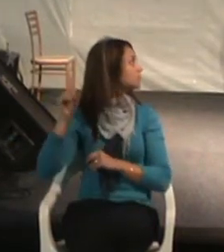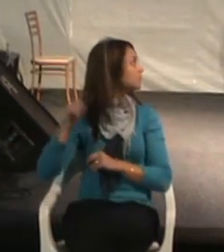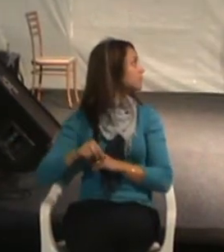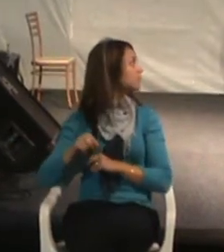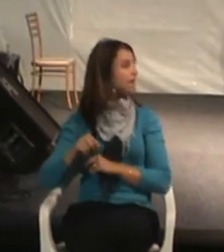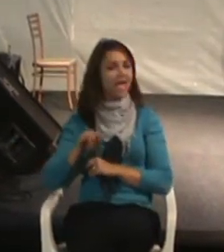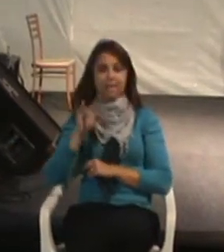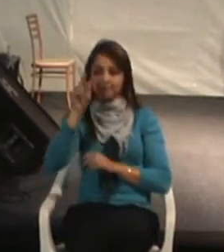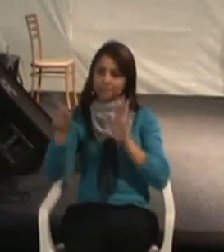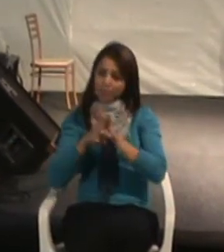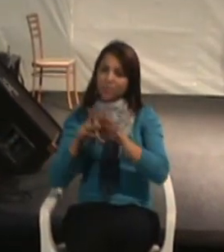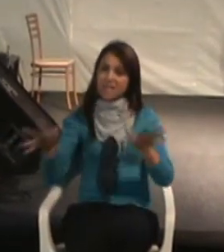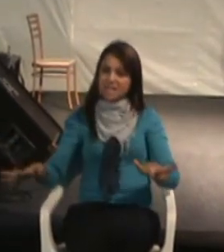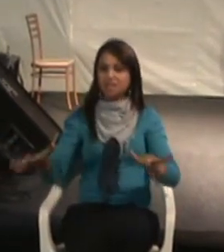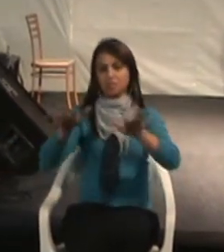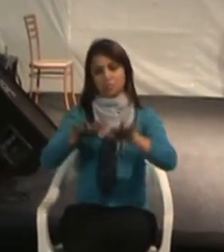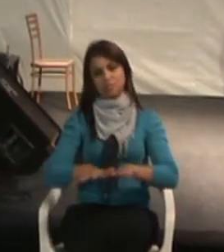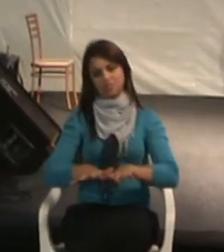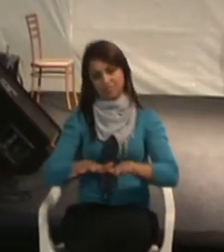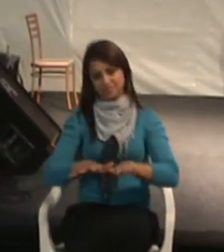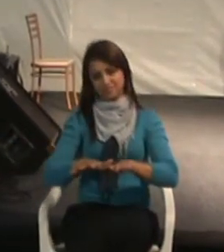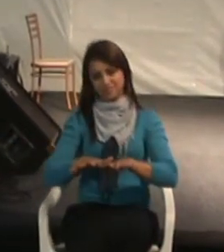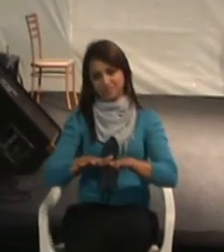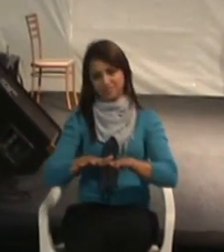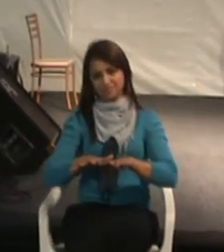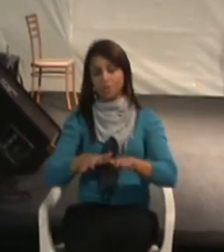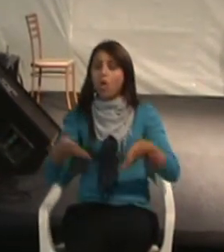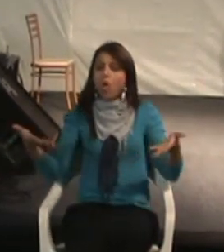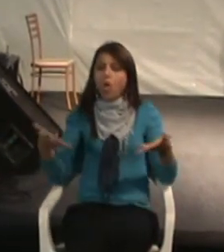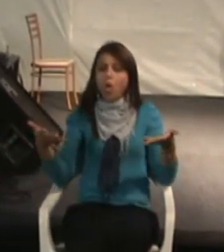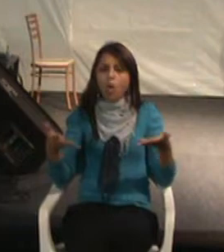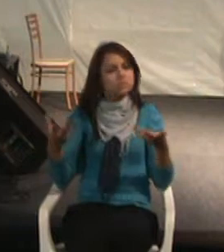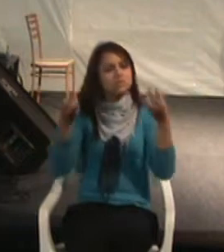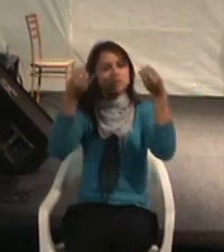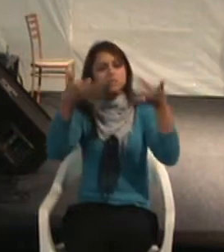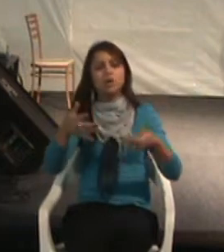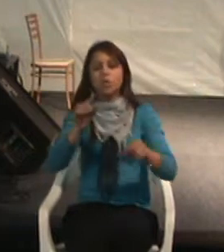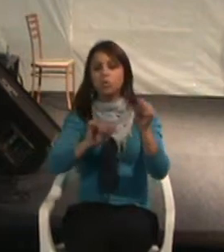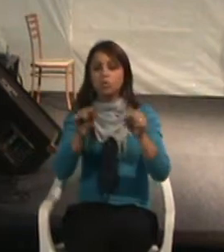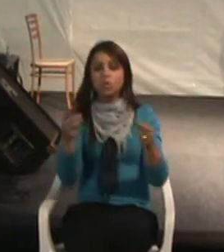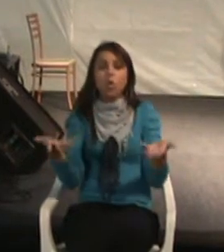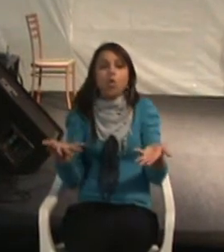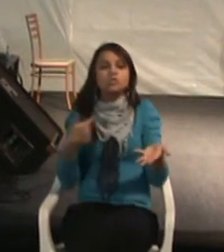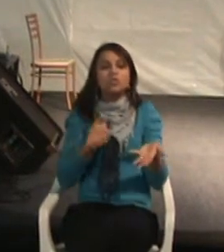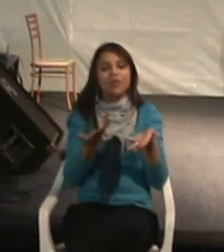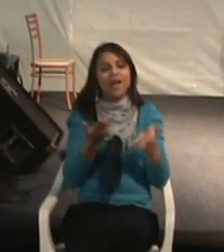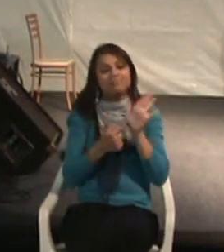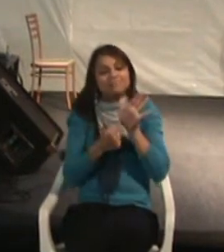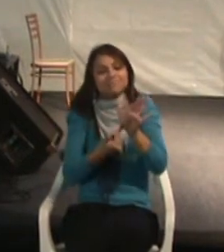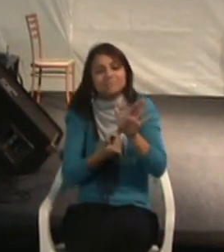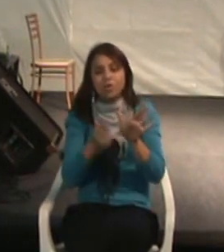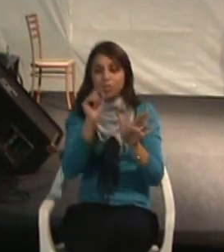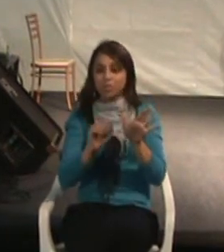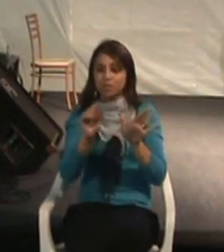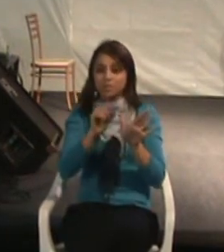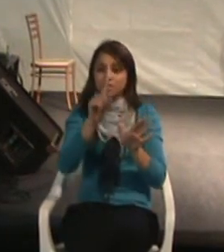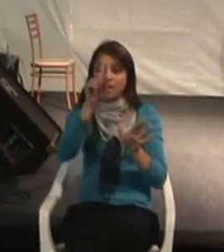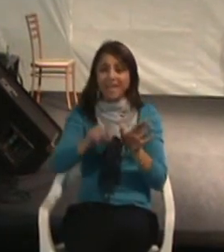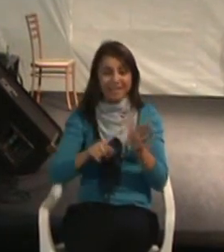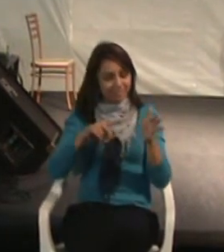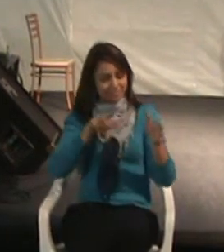É a inclusão. E o que nós vamos falar hoje aqui? O eu vou tentar passar para vocês? O real